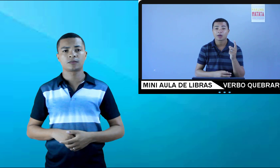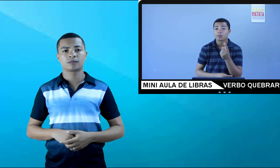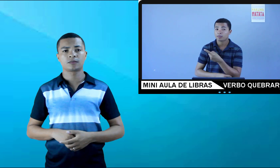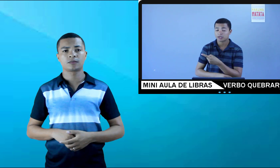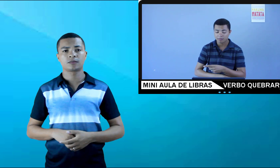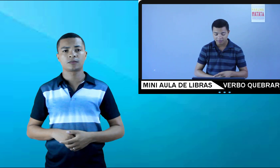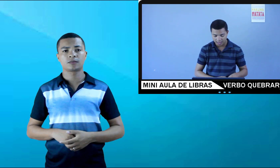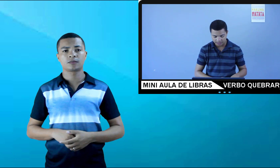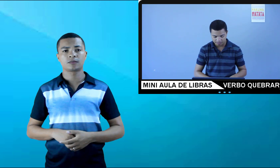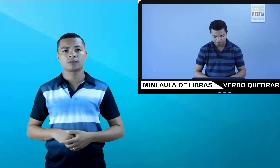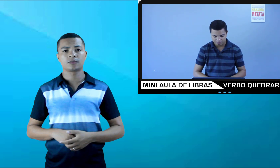Próxima frase.